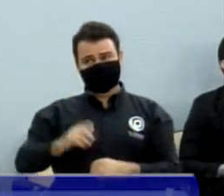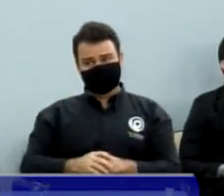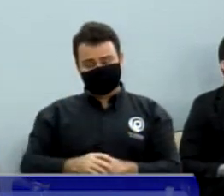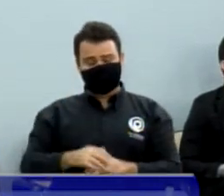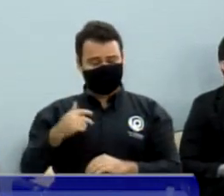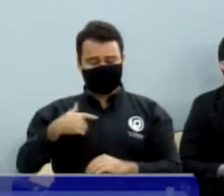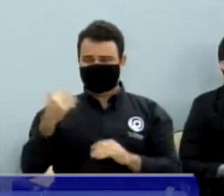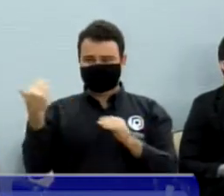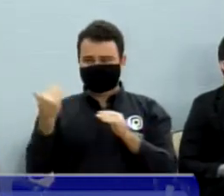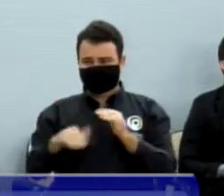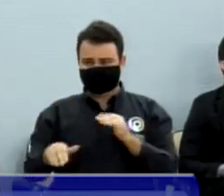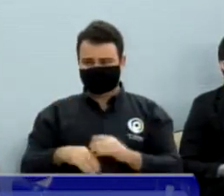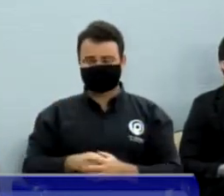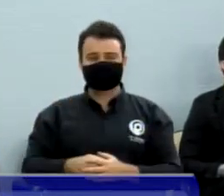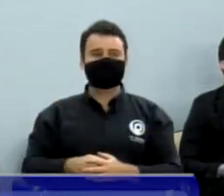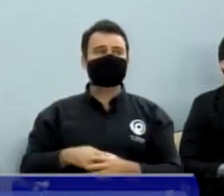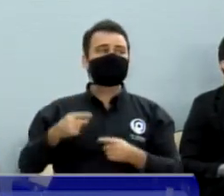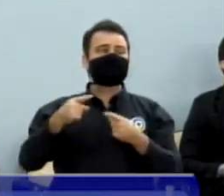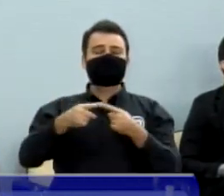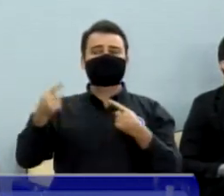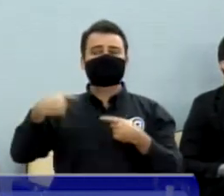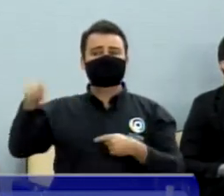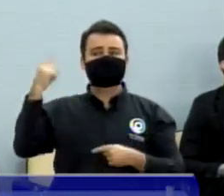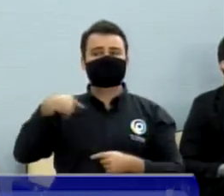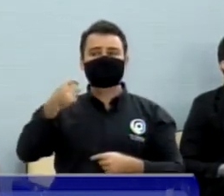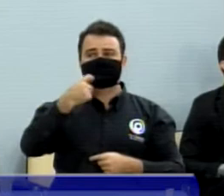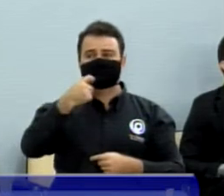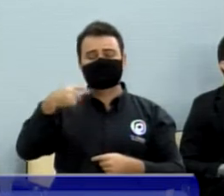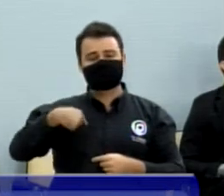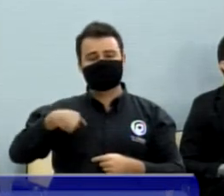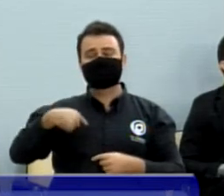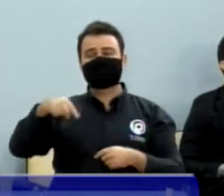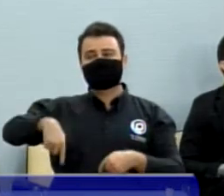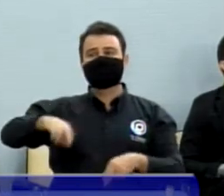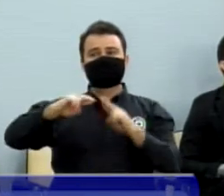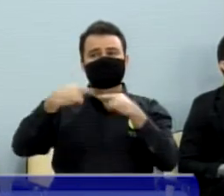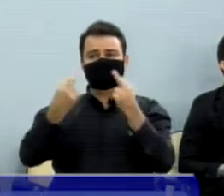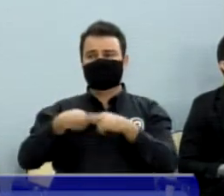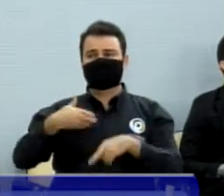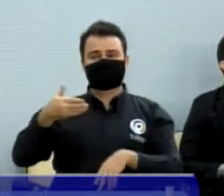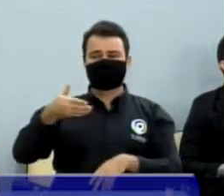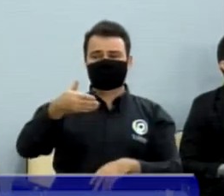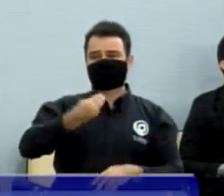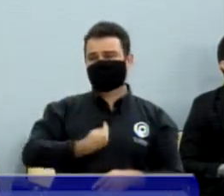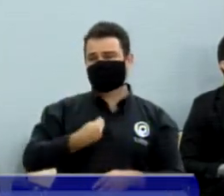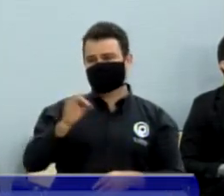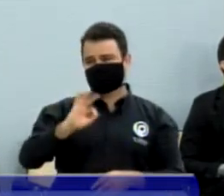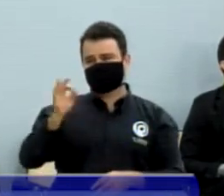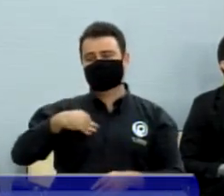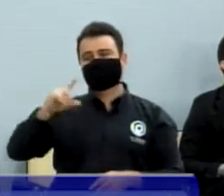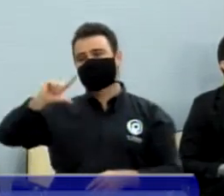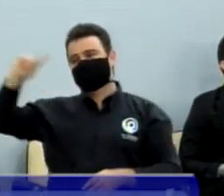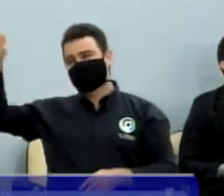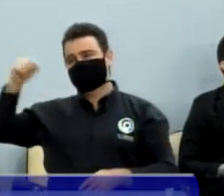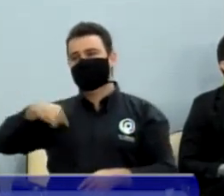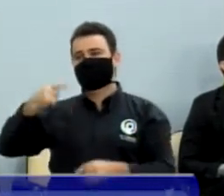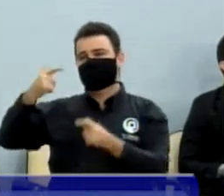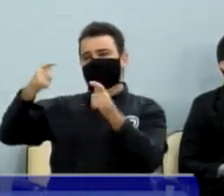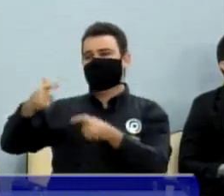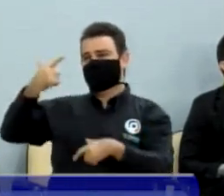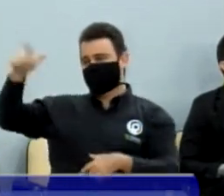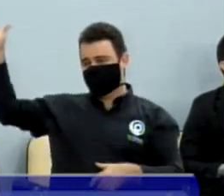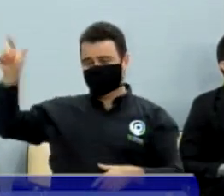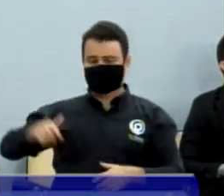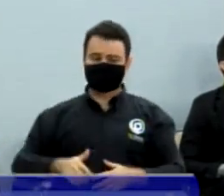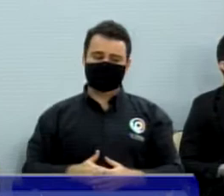fui convidado, mas estava fora, senão eu iria. Diz o governo que é uma atualização inflacionária. Não é época de atualização.